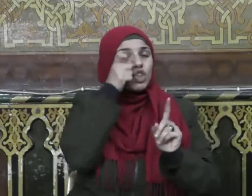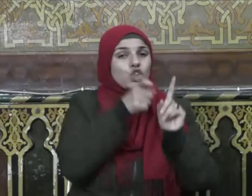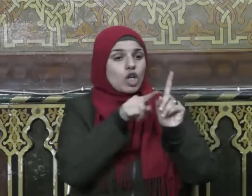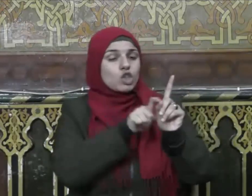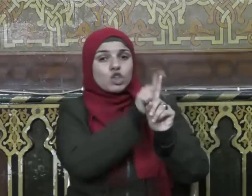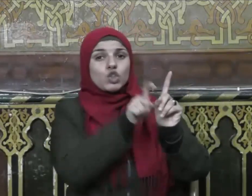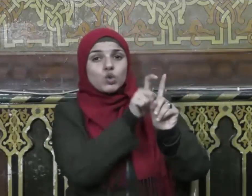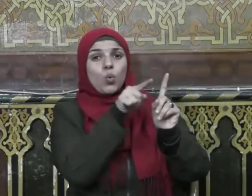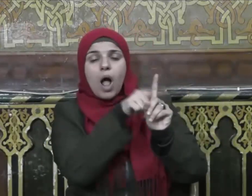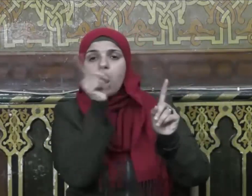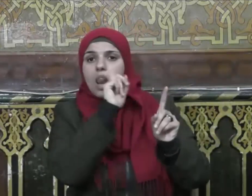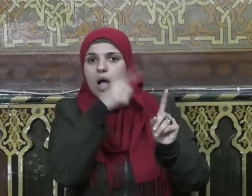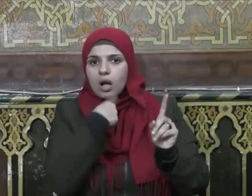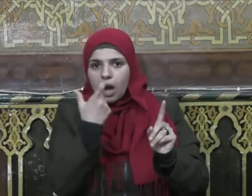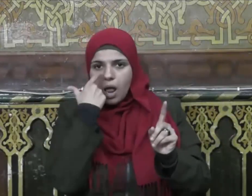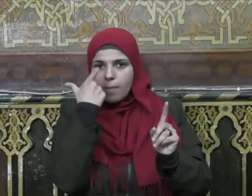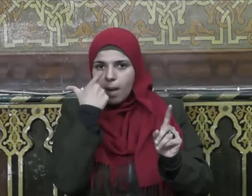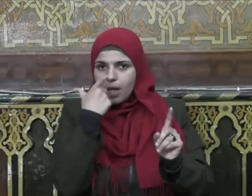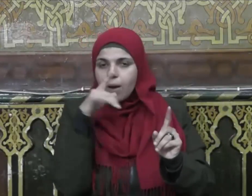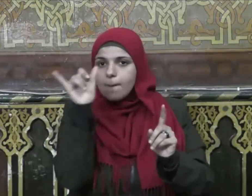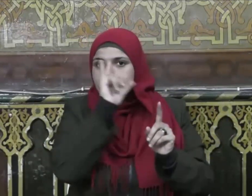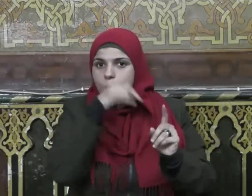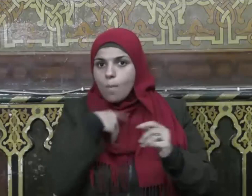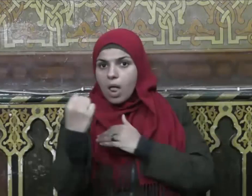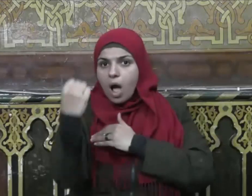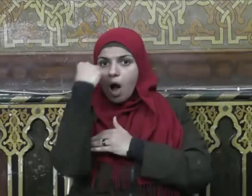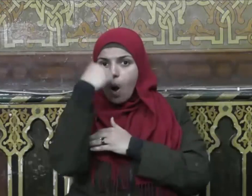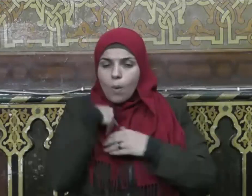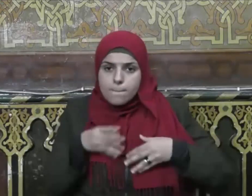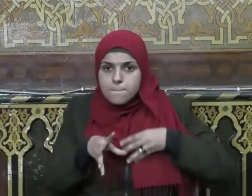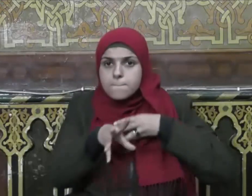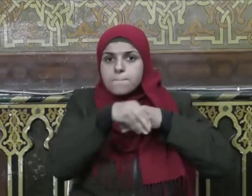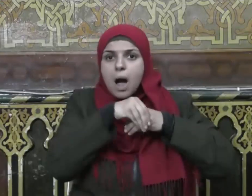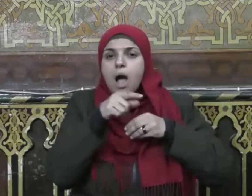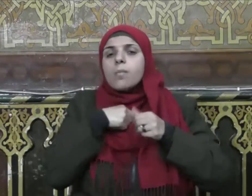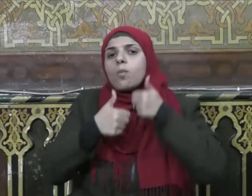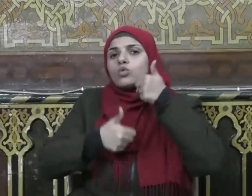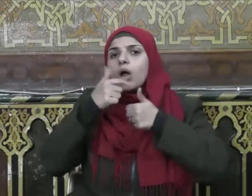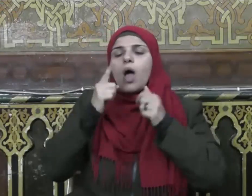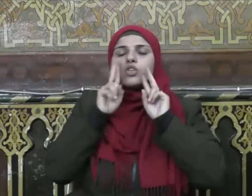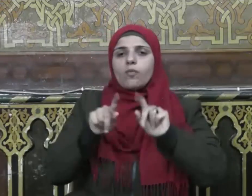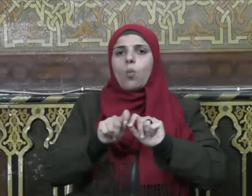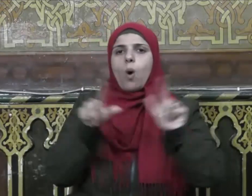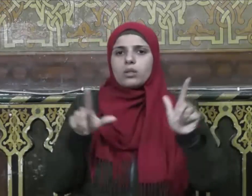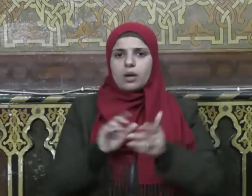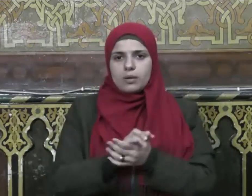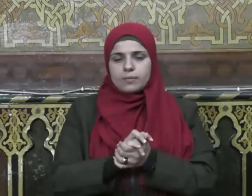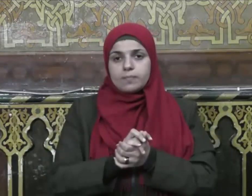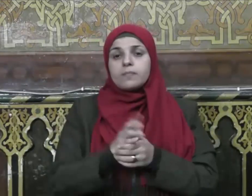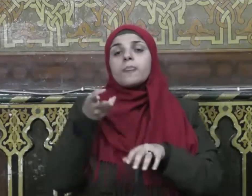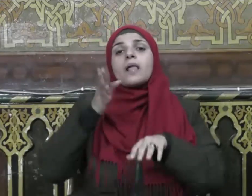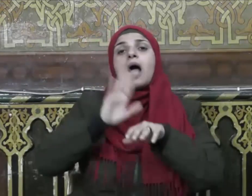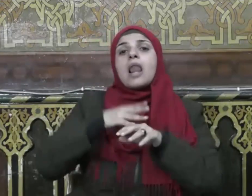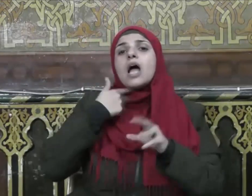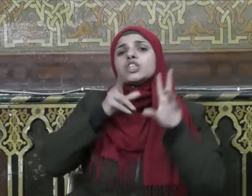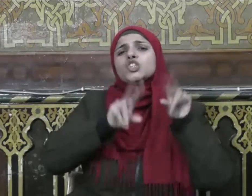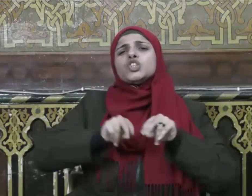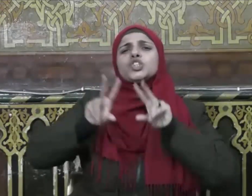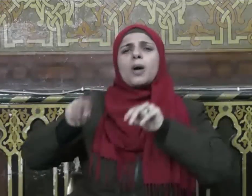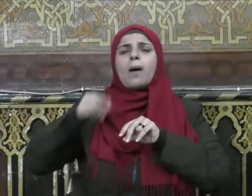قرينه فكل قرين بالمقارن يقتدي على أننا نؤكد أن